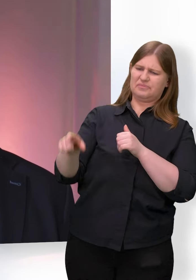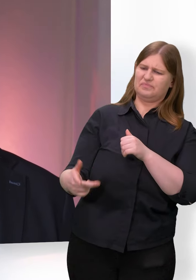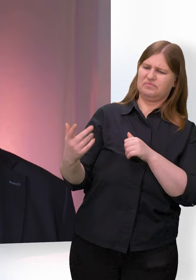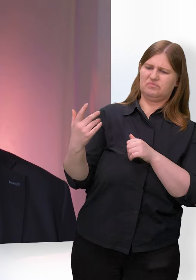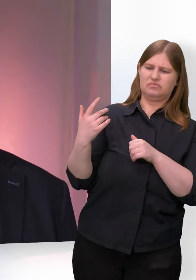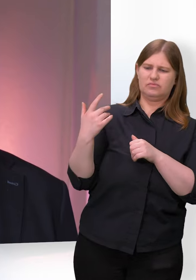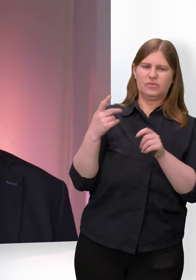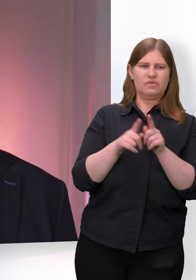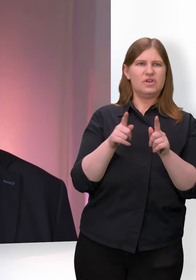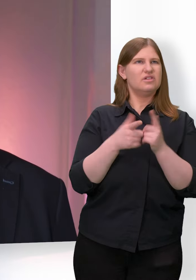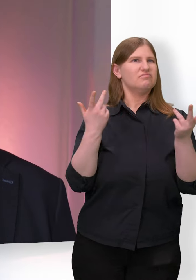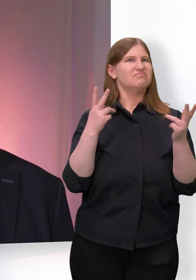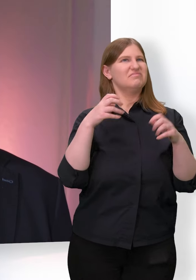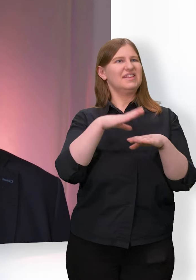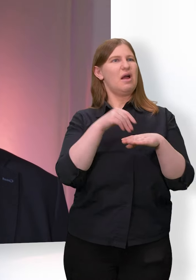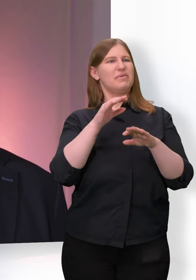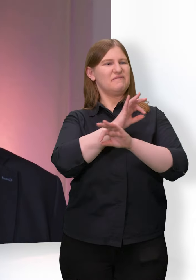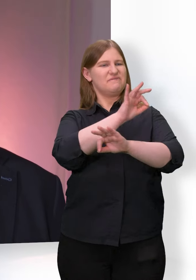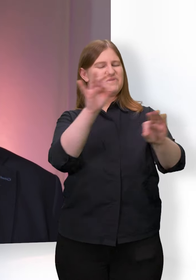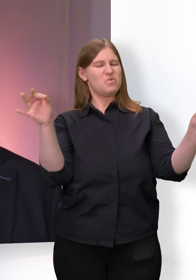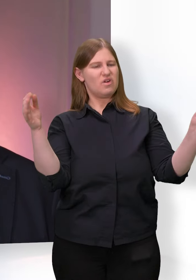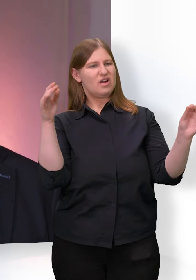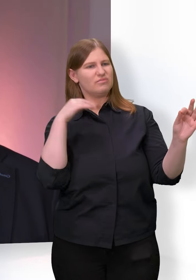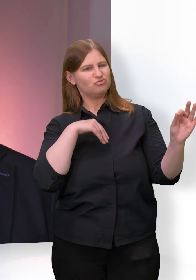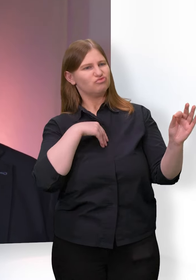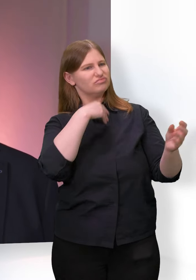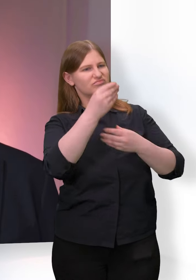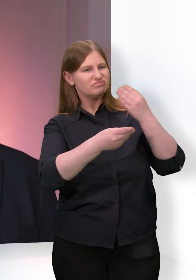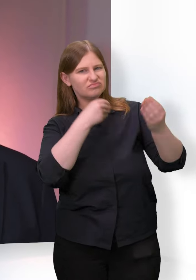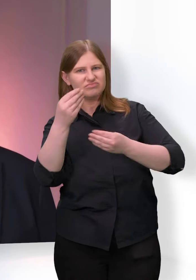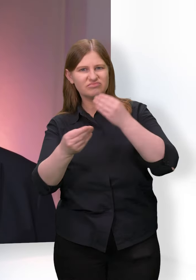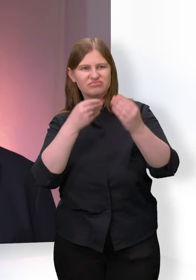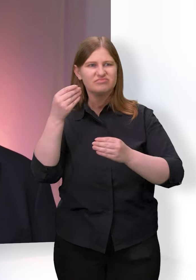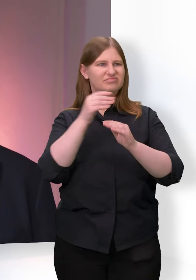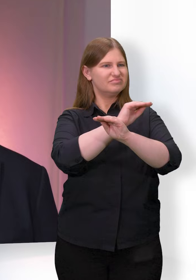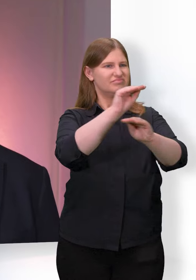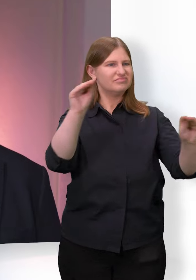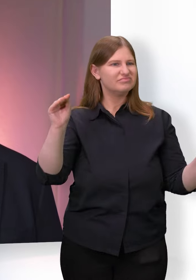therapeutisch das große Ganze und das ganz große Gottes erklärt.